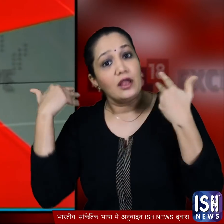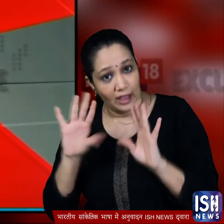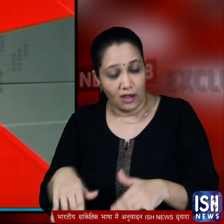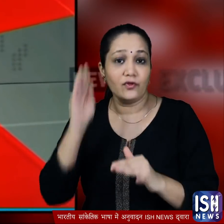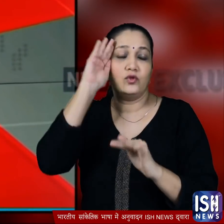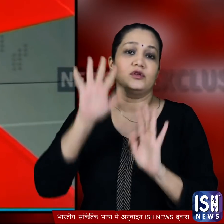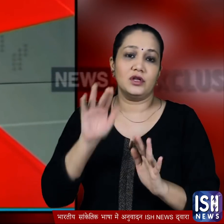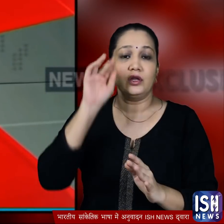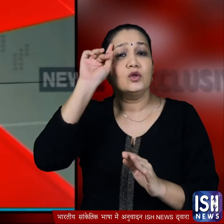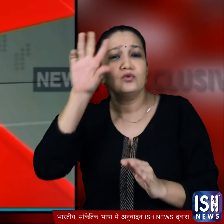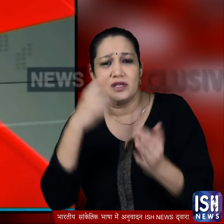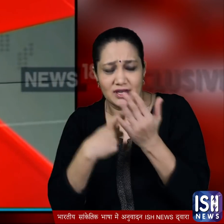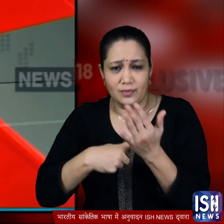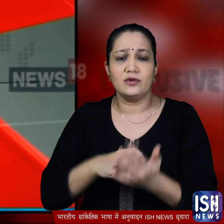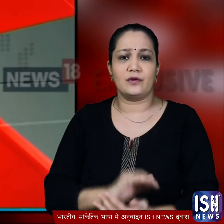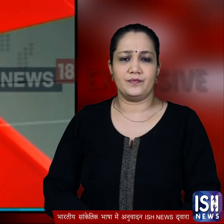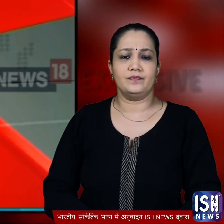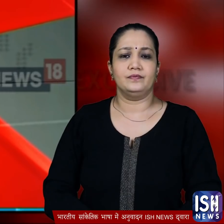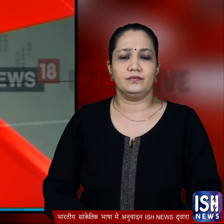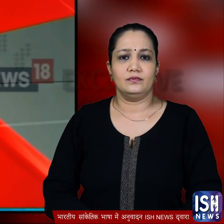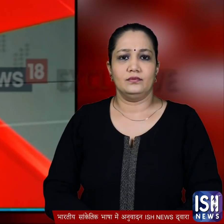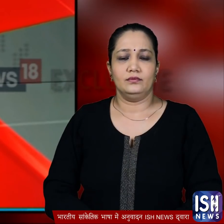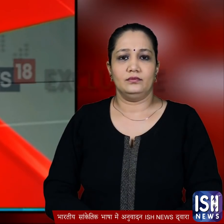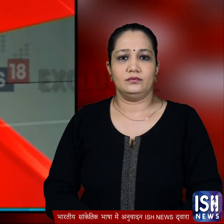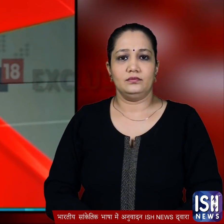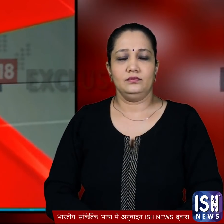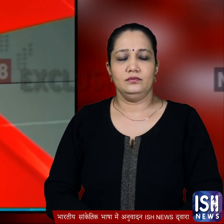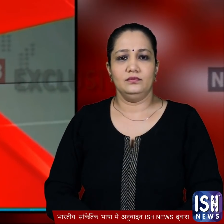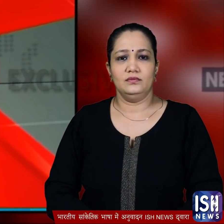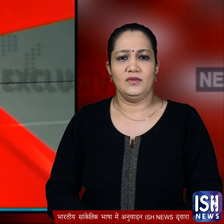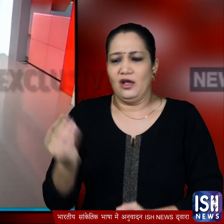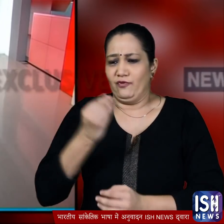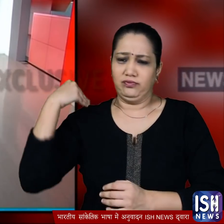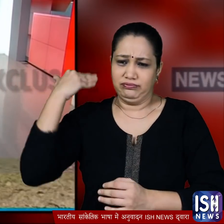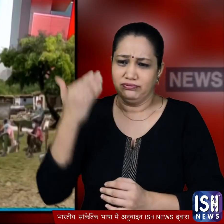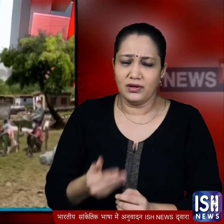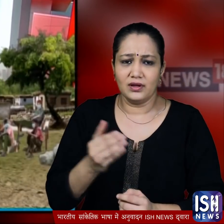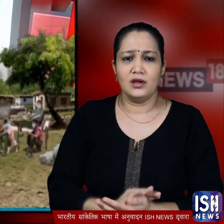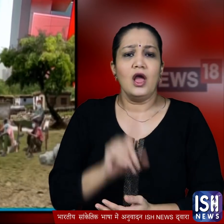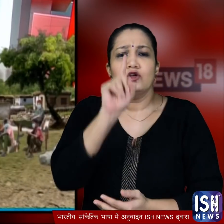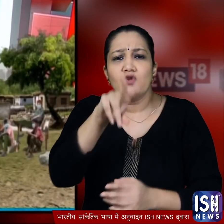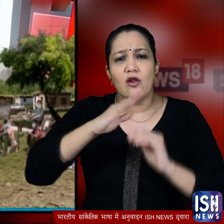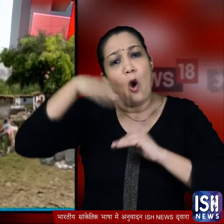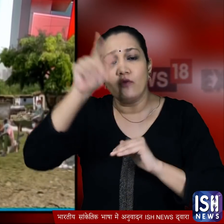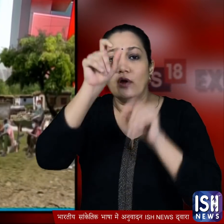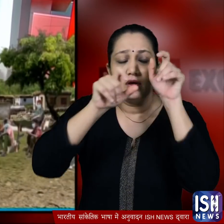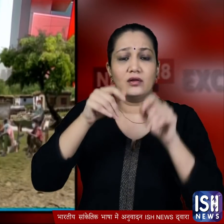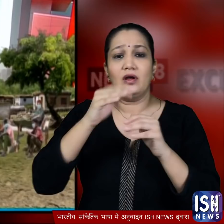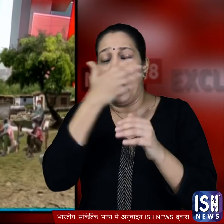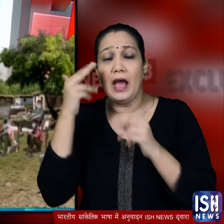की खबर सामने आई है न्यूस एटीन के अधित्रा की खबर है कि हाल के दिनों में करीब 12 से ज्यादा नकसलियों की मौत